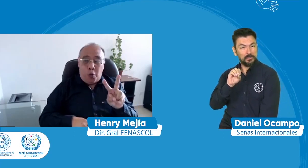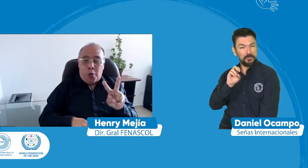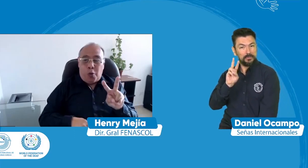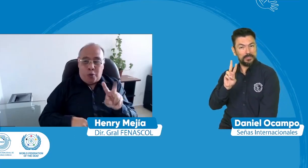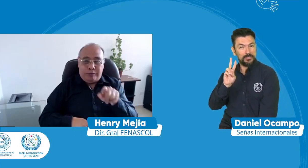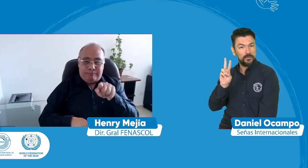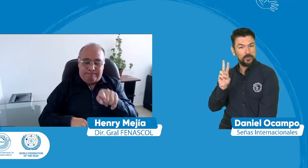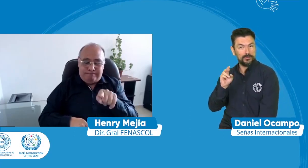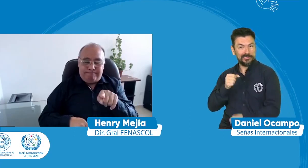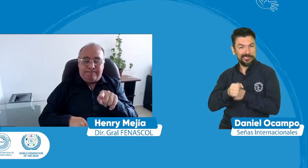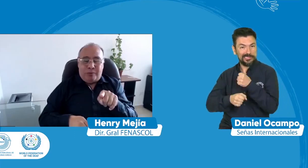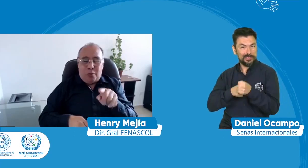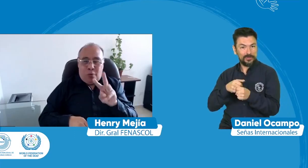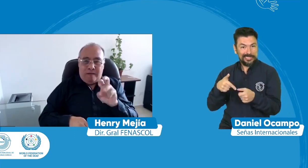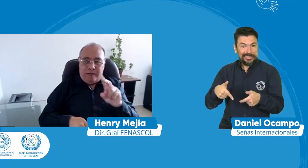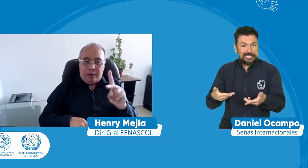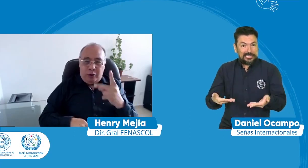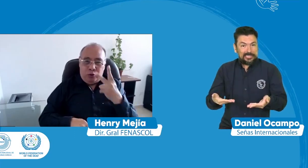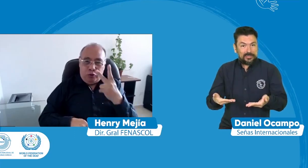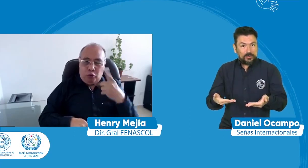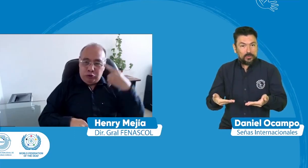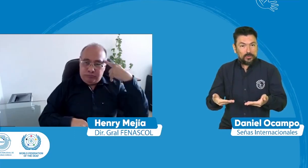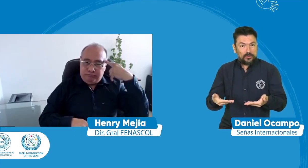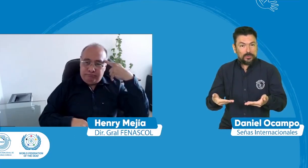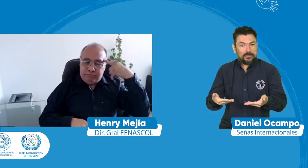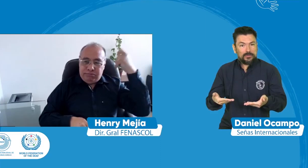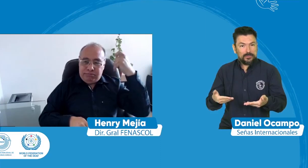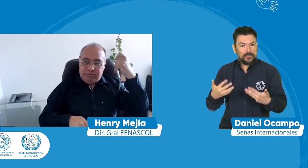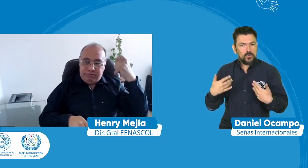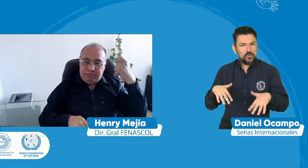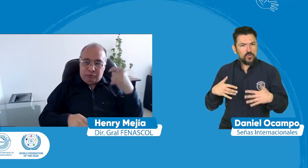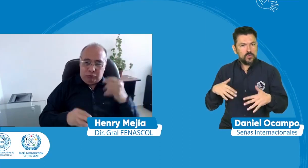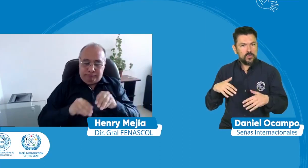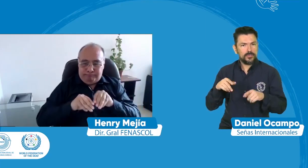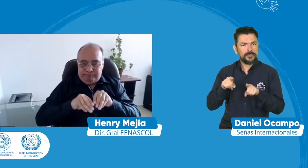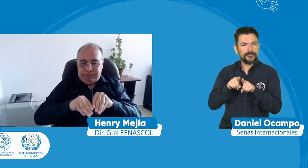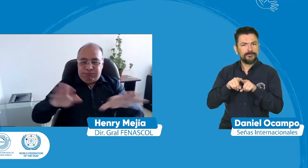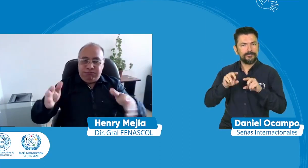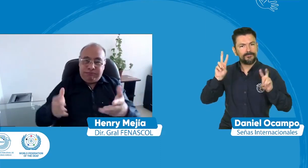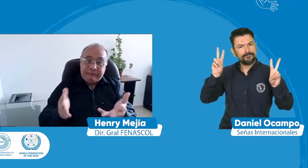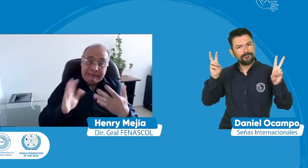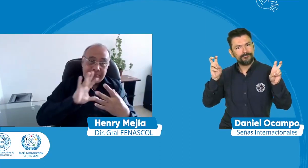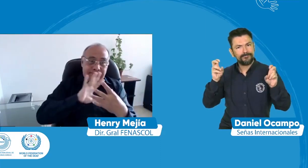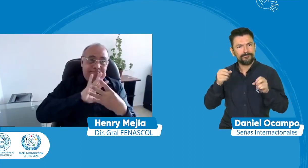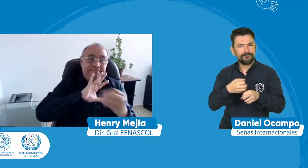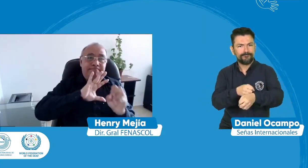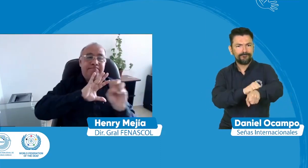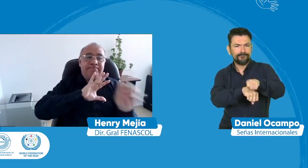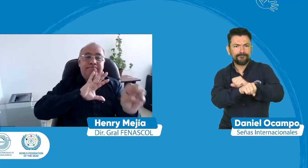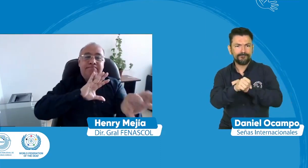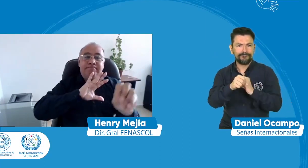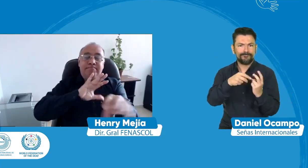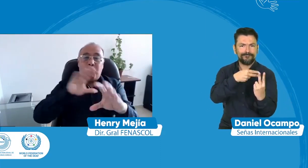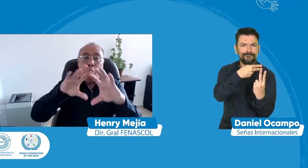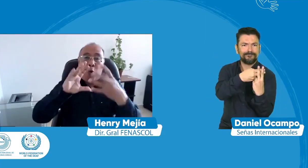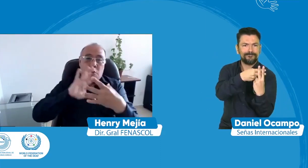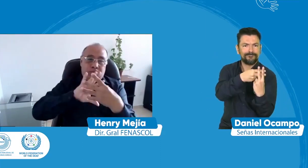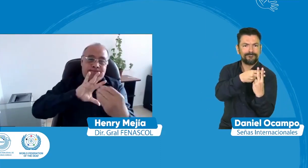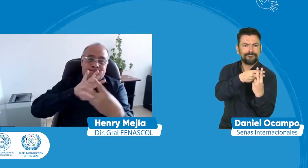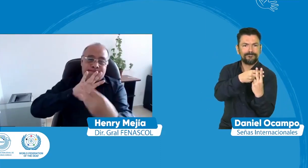y bueno en este año 2022 la WFD tiene dos retos importantes la idea es